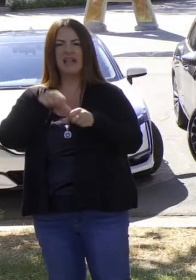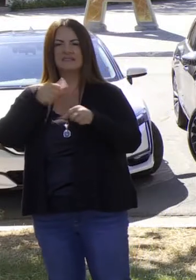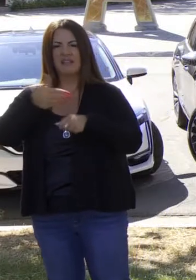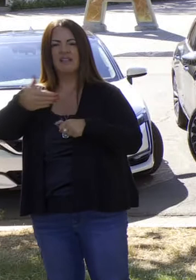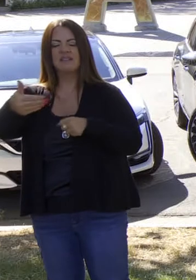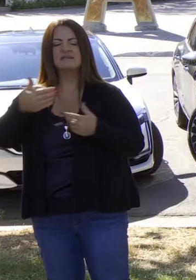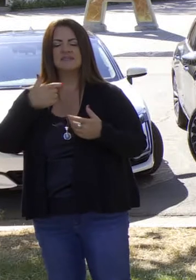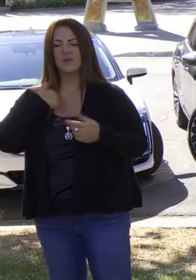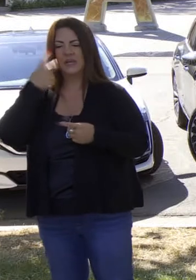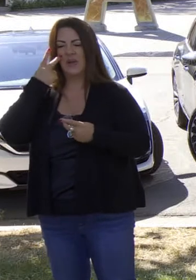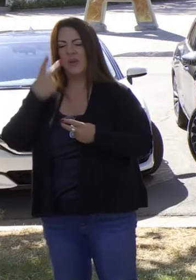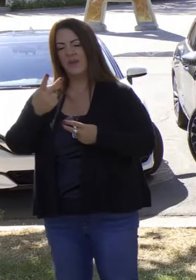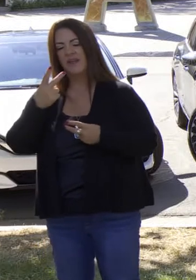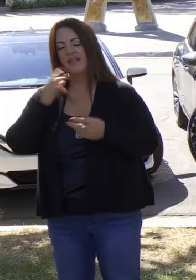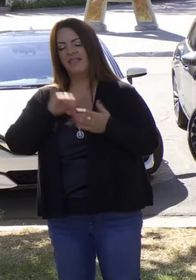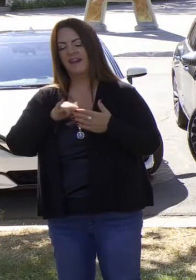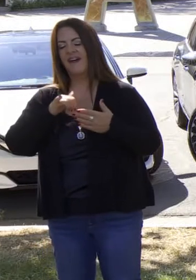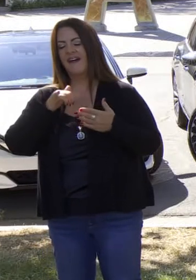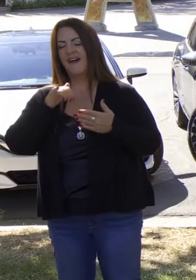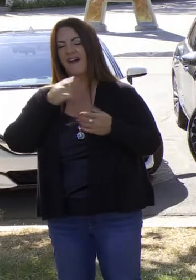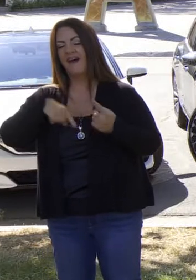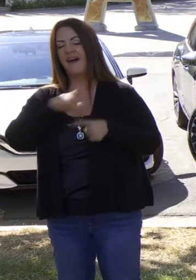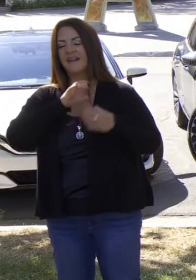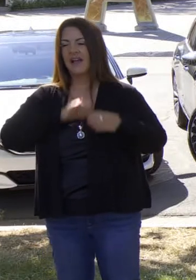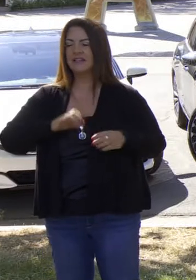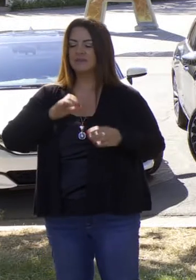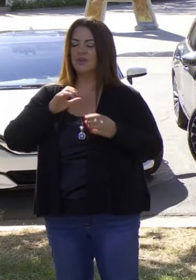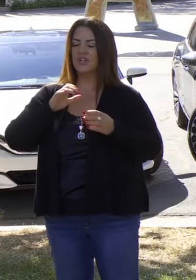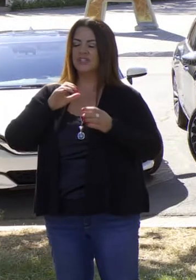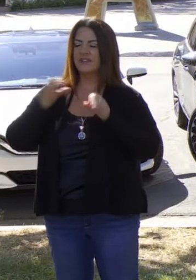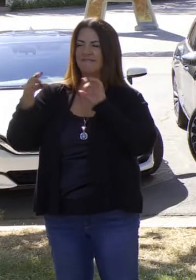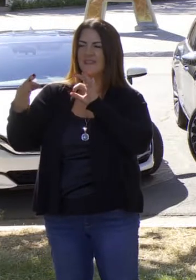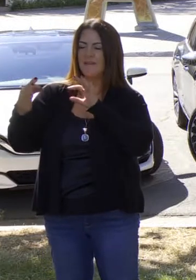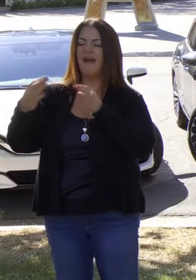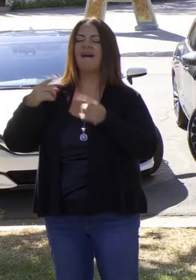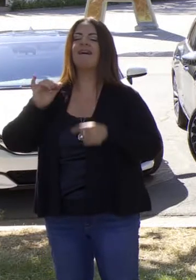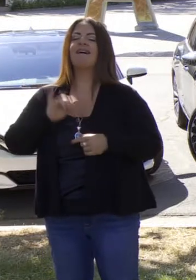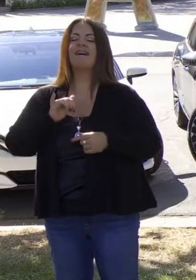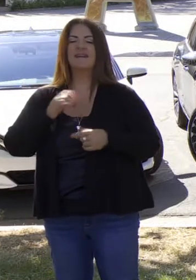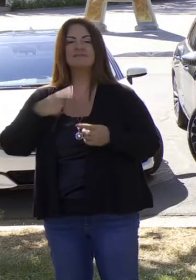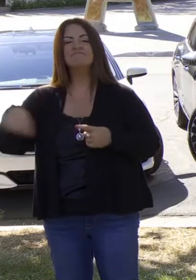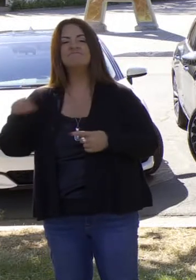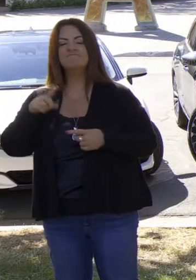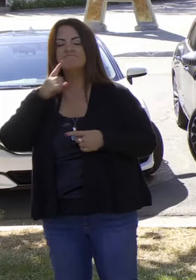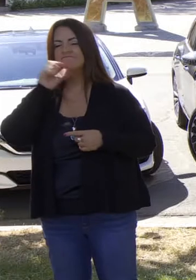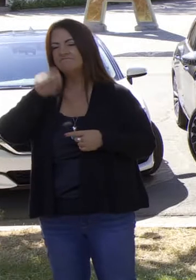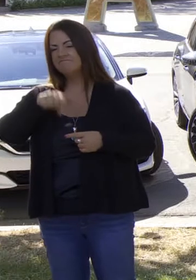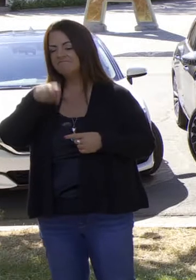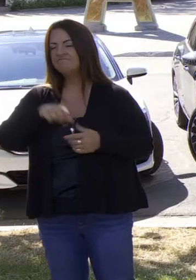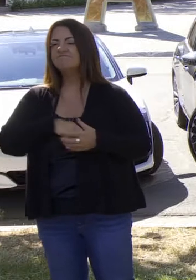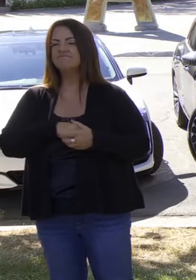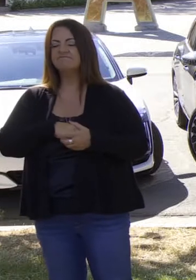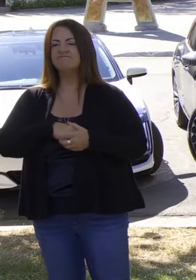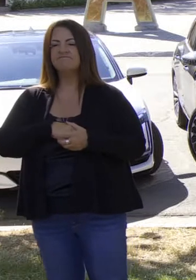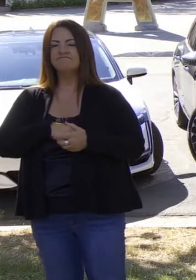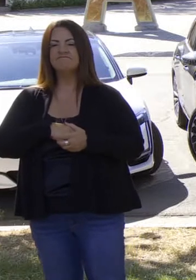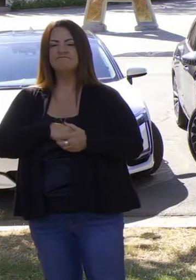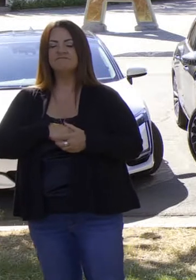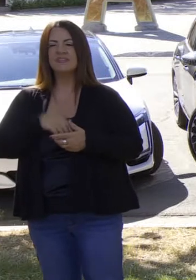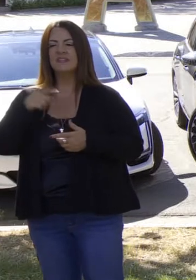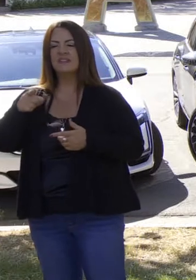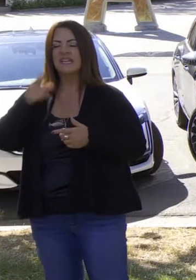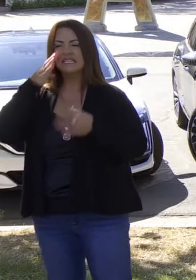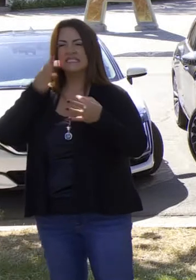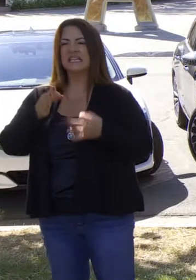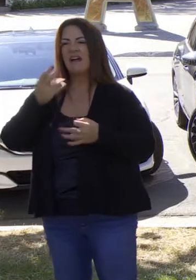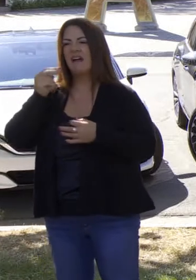emisión. Entonces, a través de los años, las personas han visto que pueden